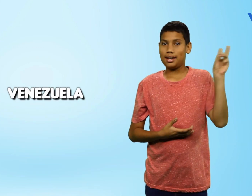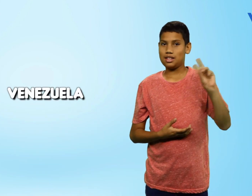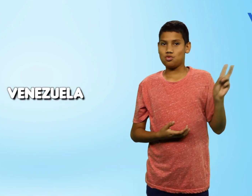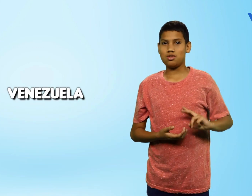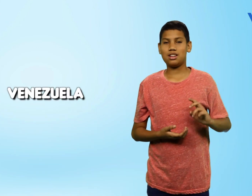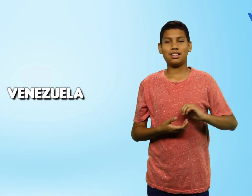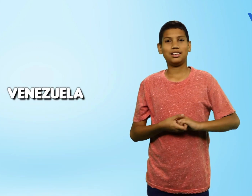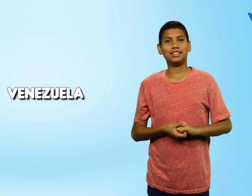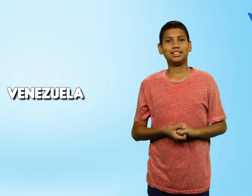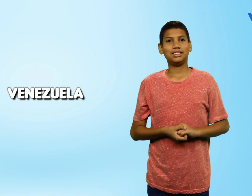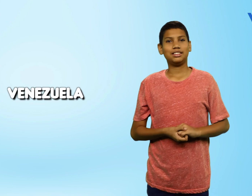Constitución